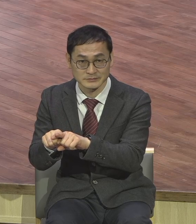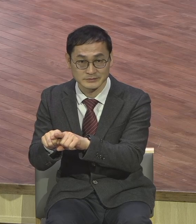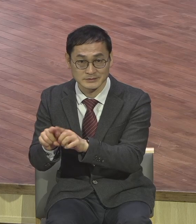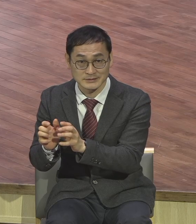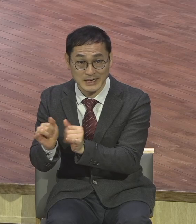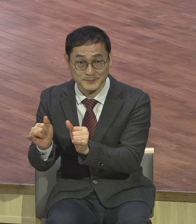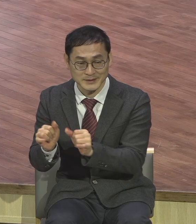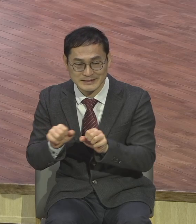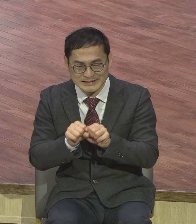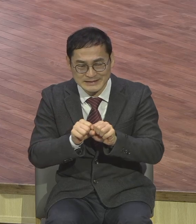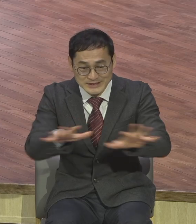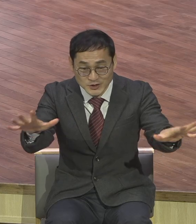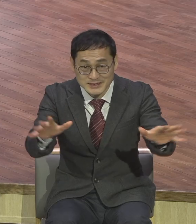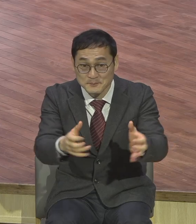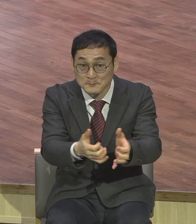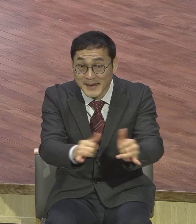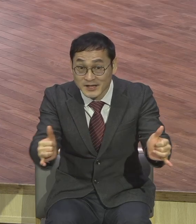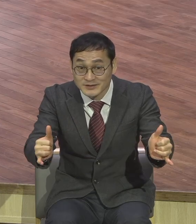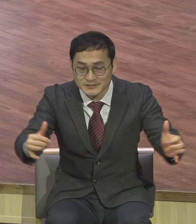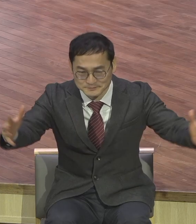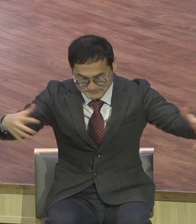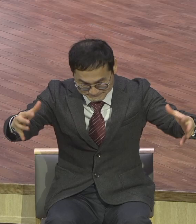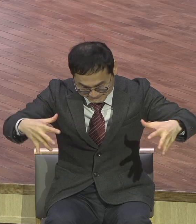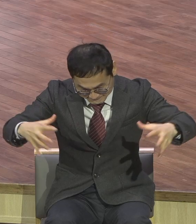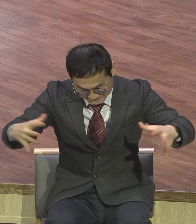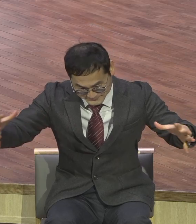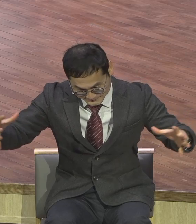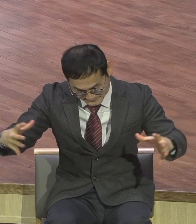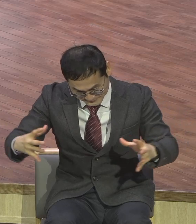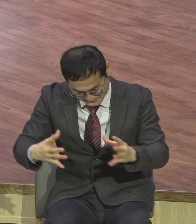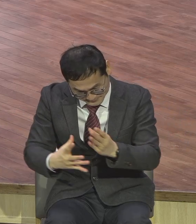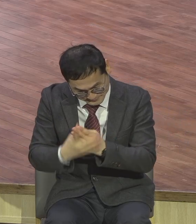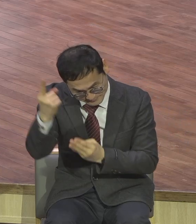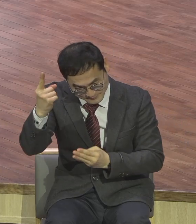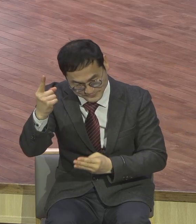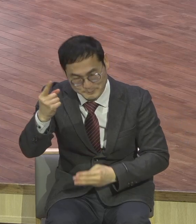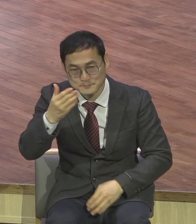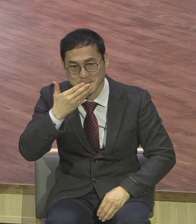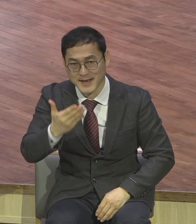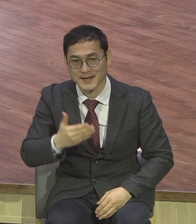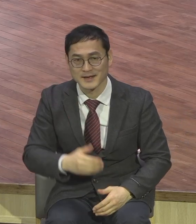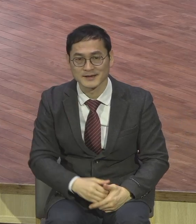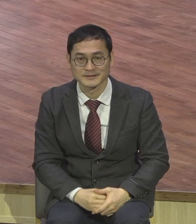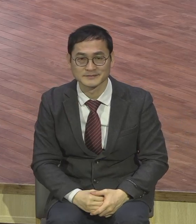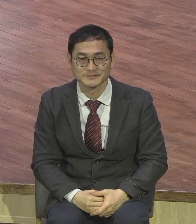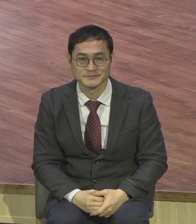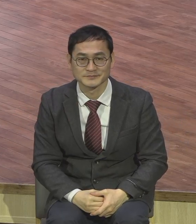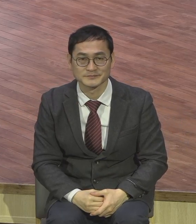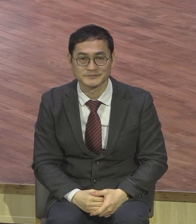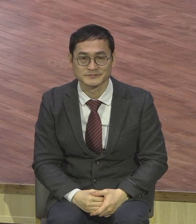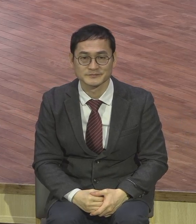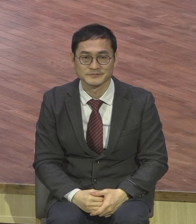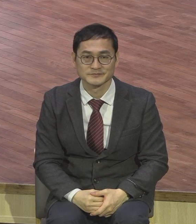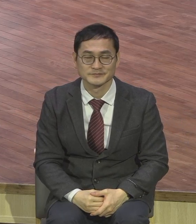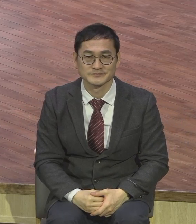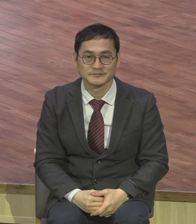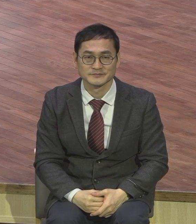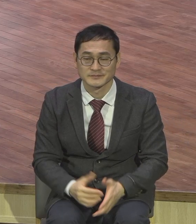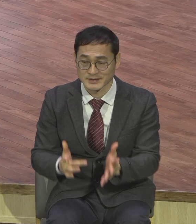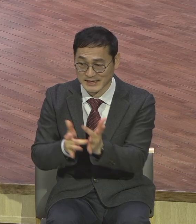모으는 모으는 모으는 삶을 산다 예수님과 함께하는 사람의 특징이 있습니다 예수